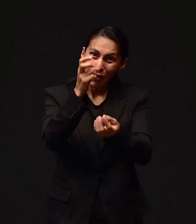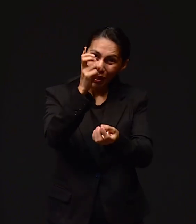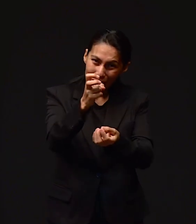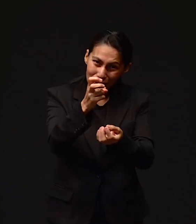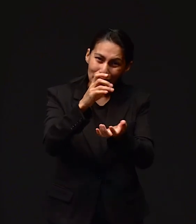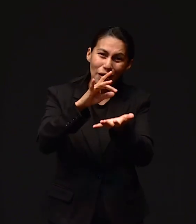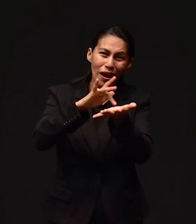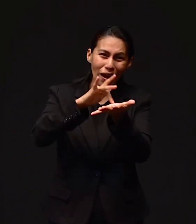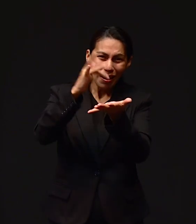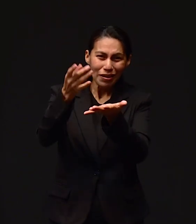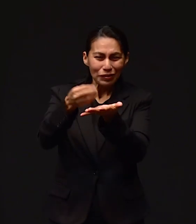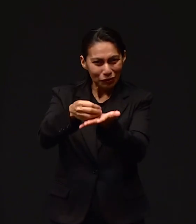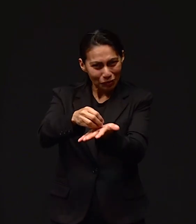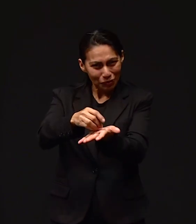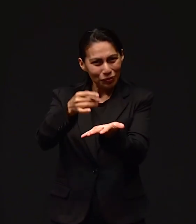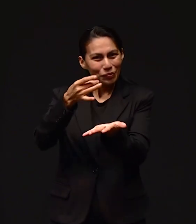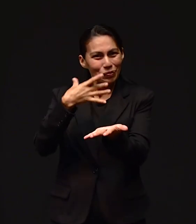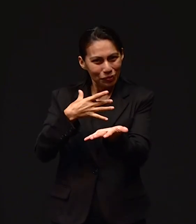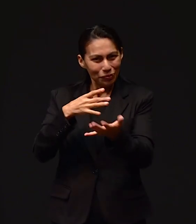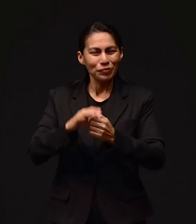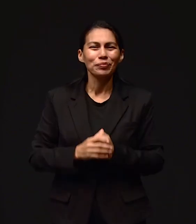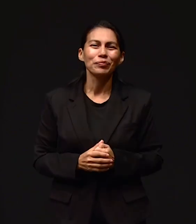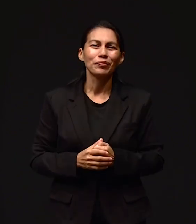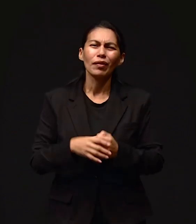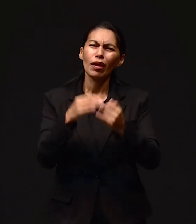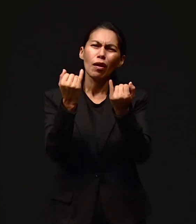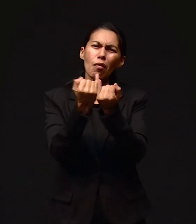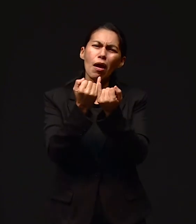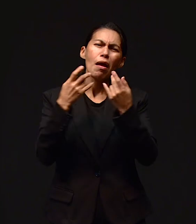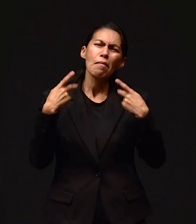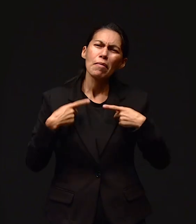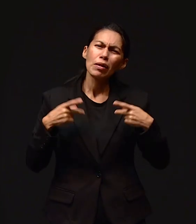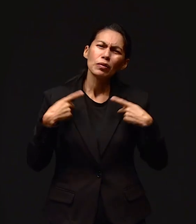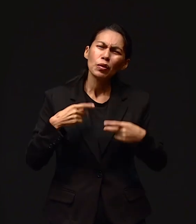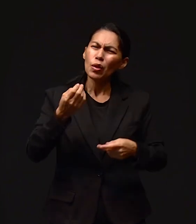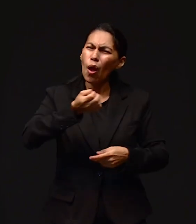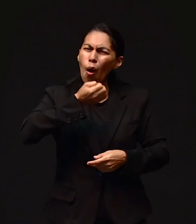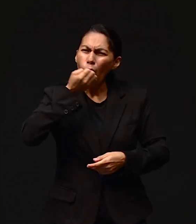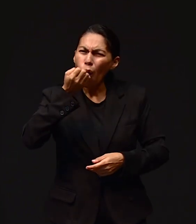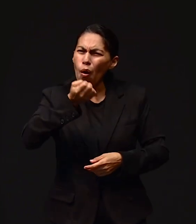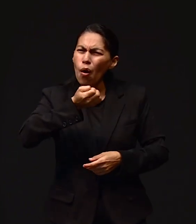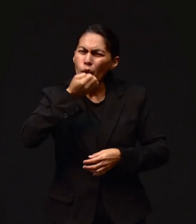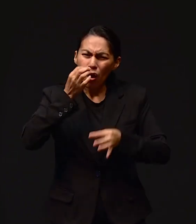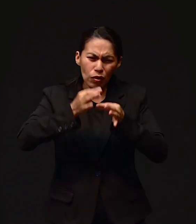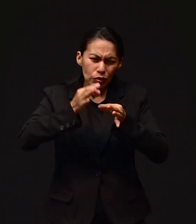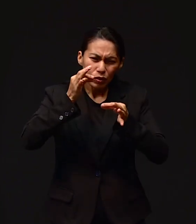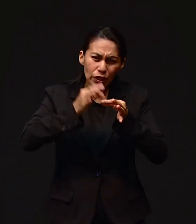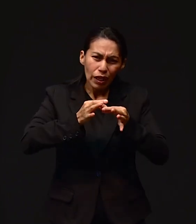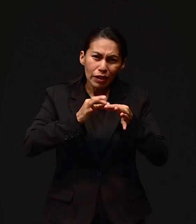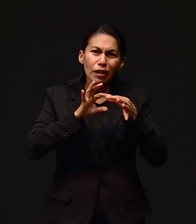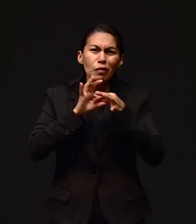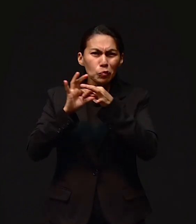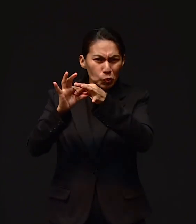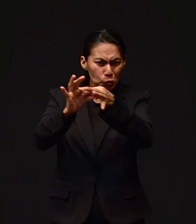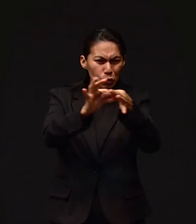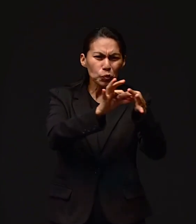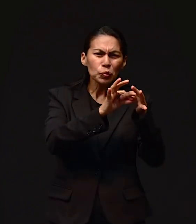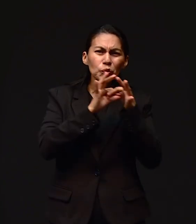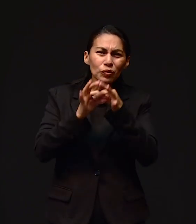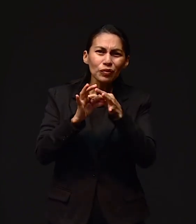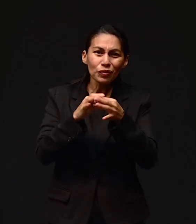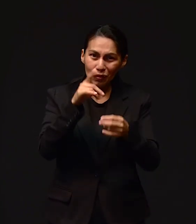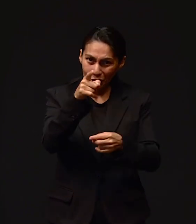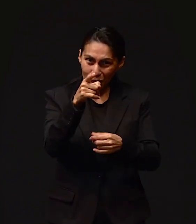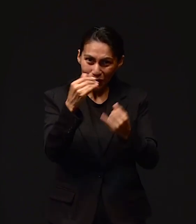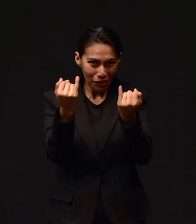también queremos formar una red de personas que oran los unos por los otros. Así que únete